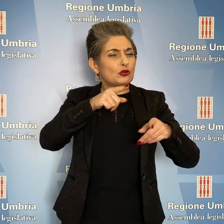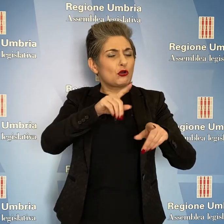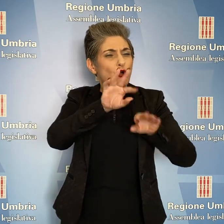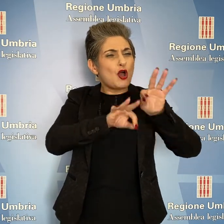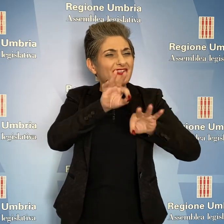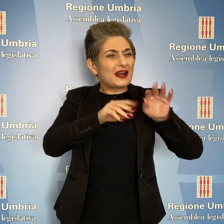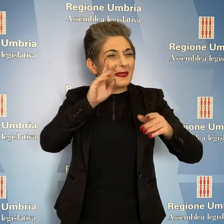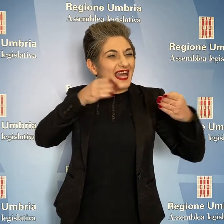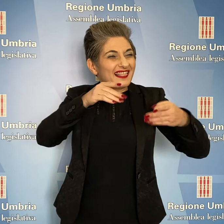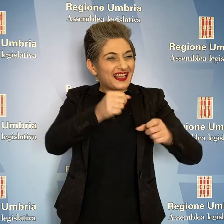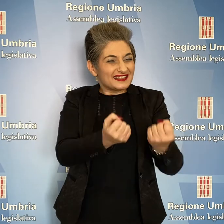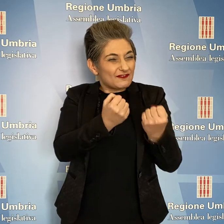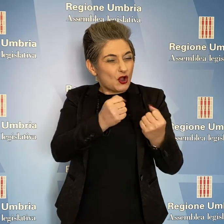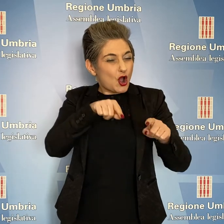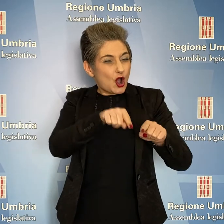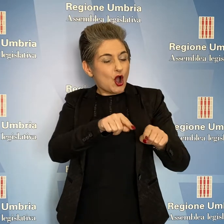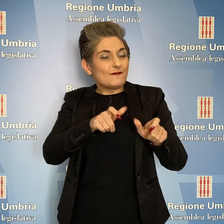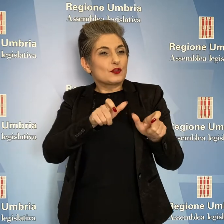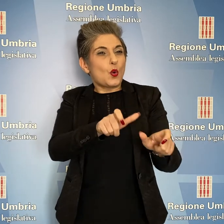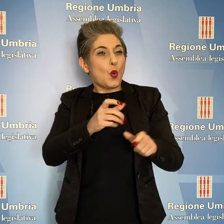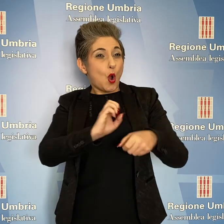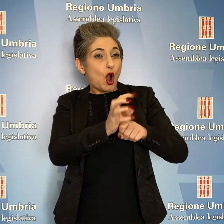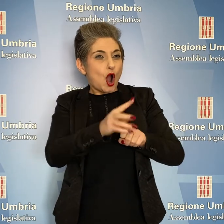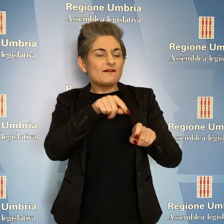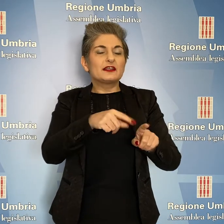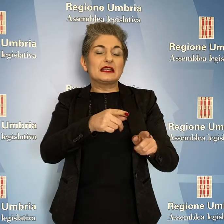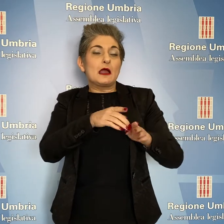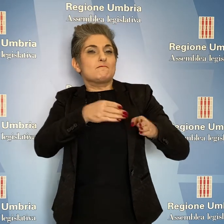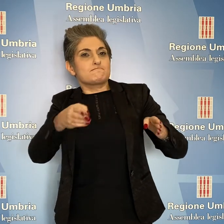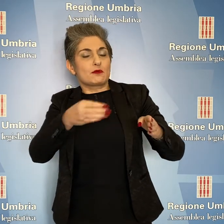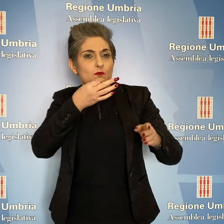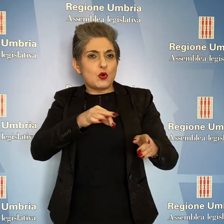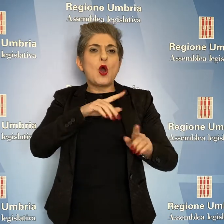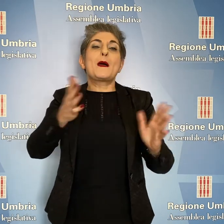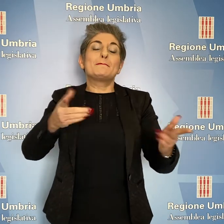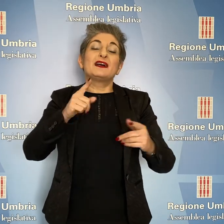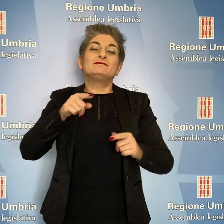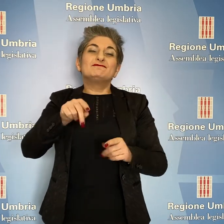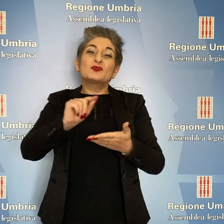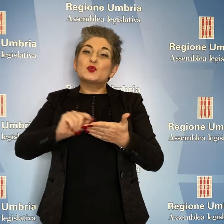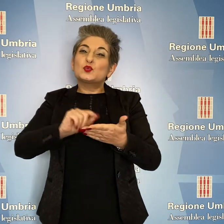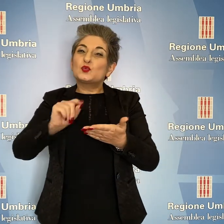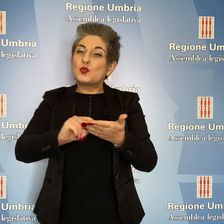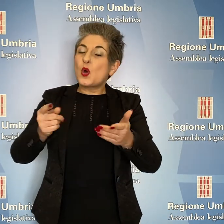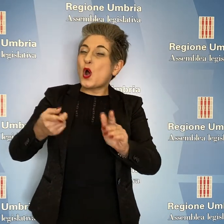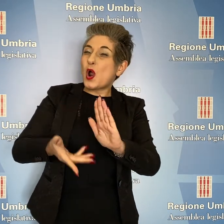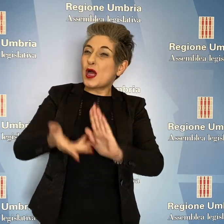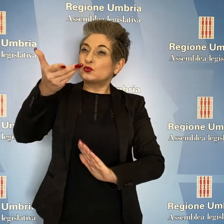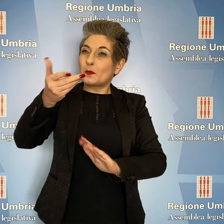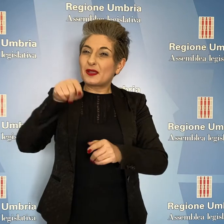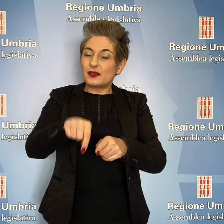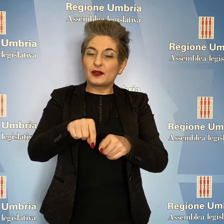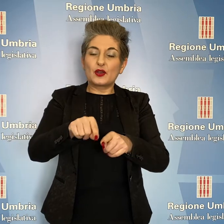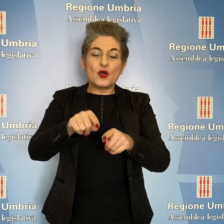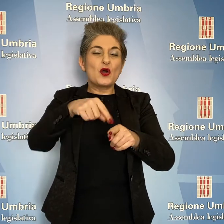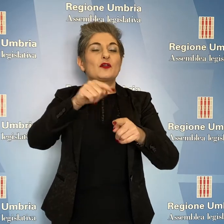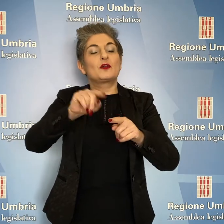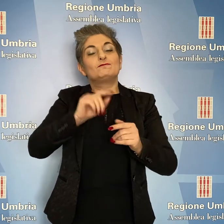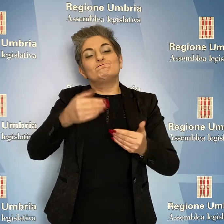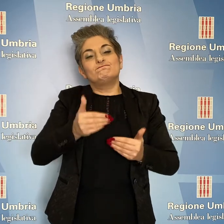terapia intensiva attivabili. Purtroppo, ha detto, abbiamo dovuto procrastinare la ripresa delle lezioni in presenza nelle